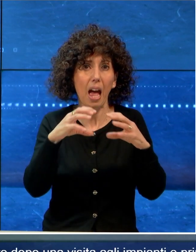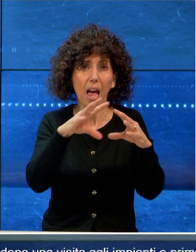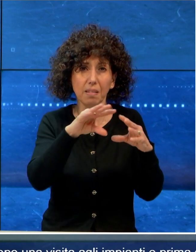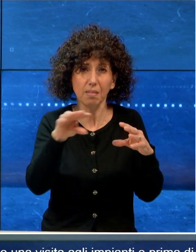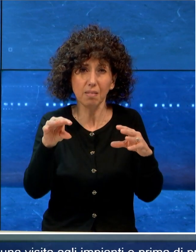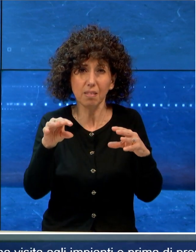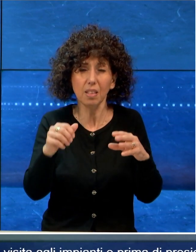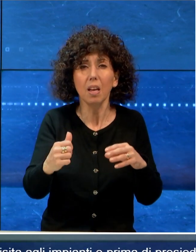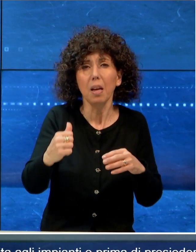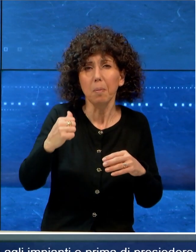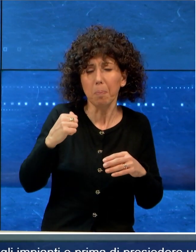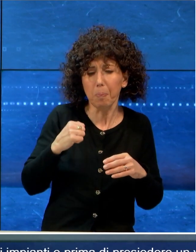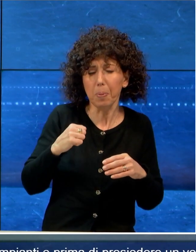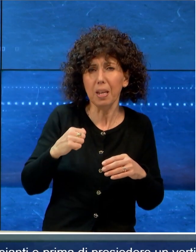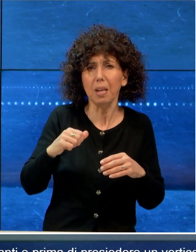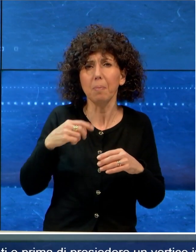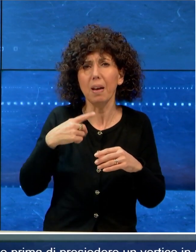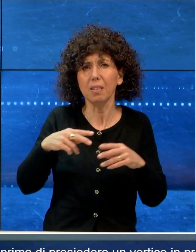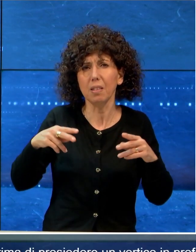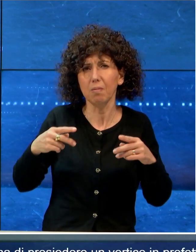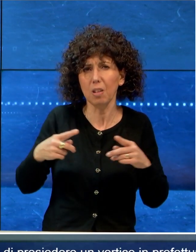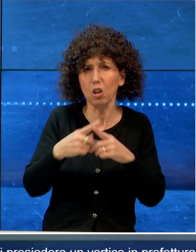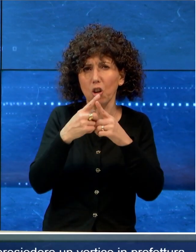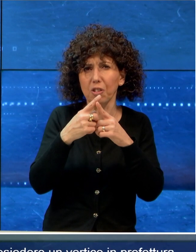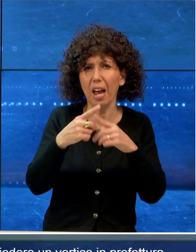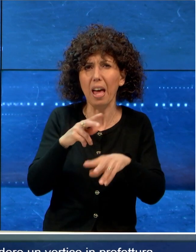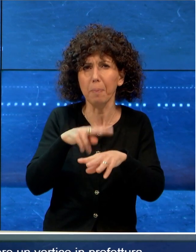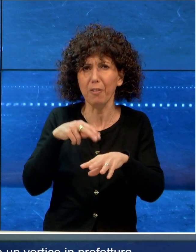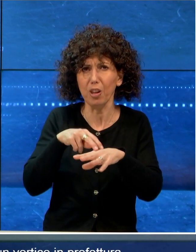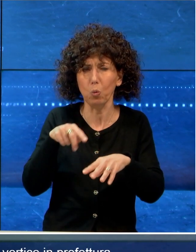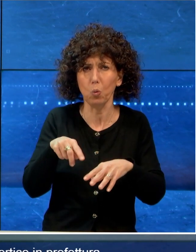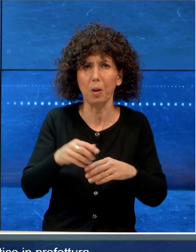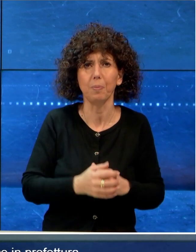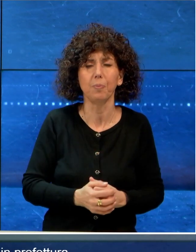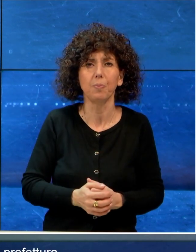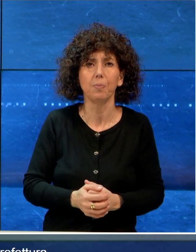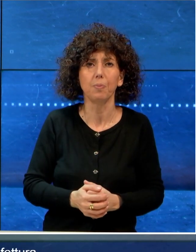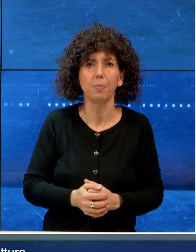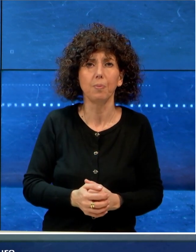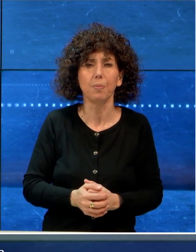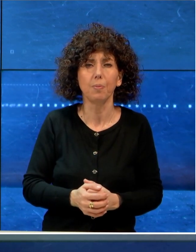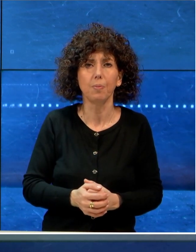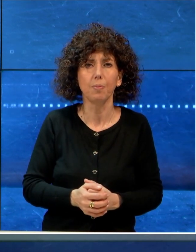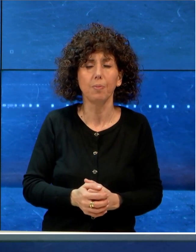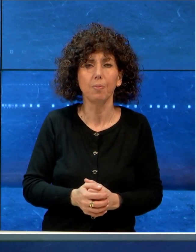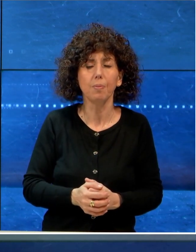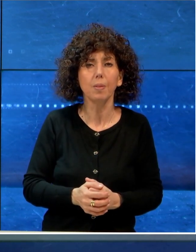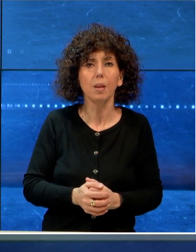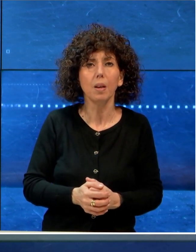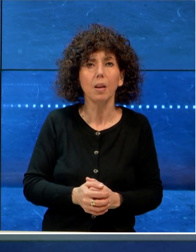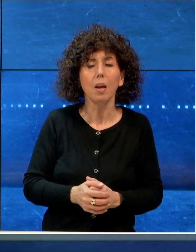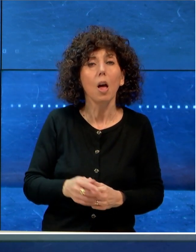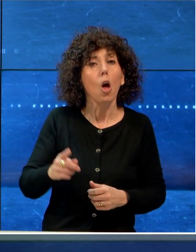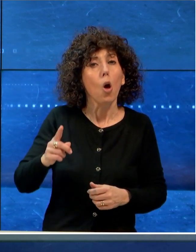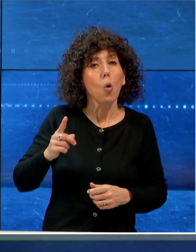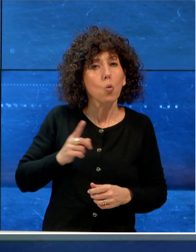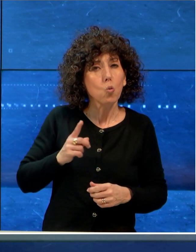e prima di presiedere un vertice in Prefettura. Il personale della